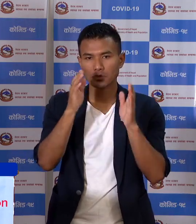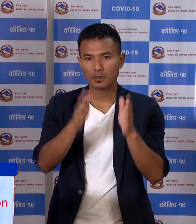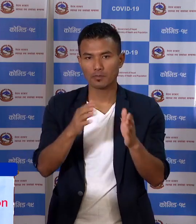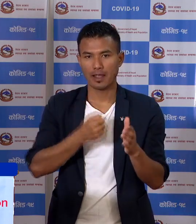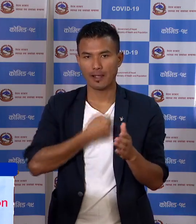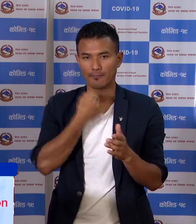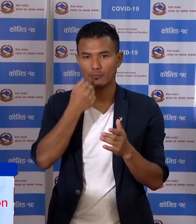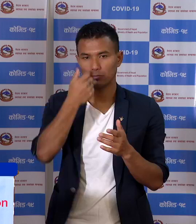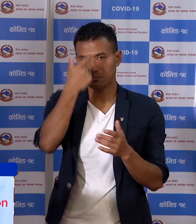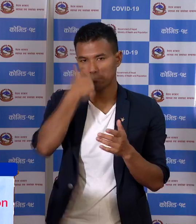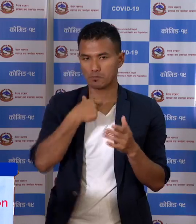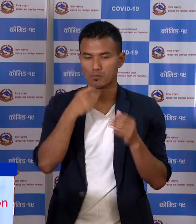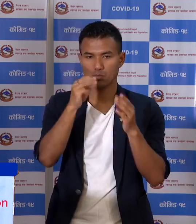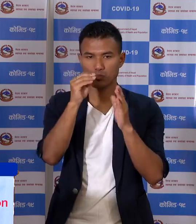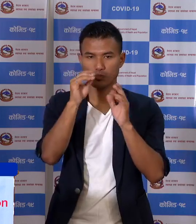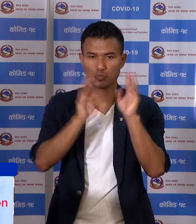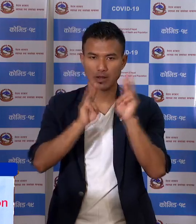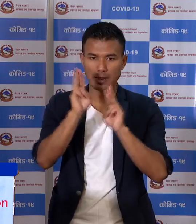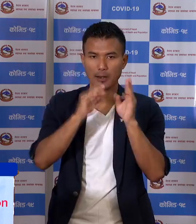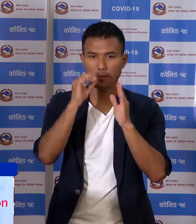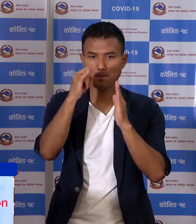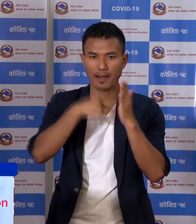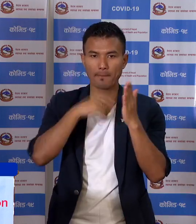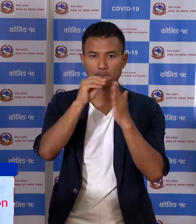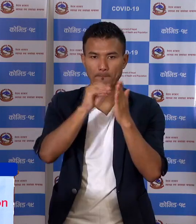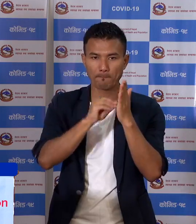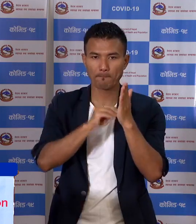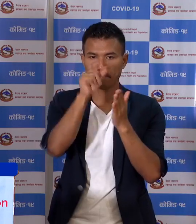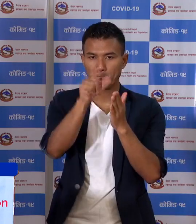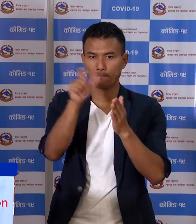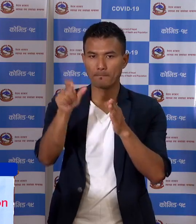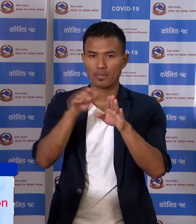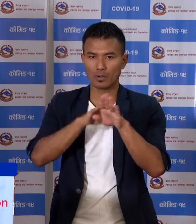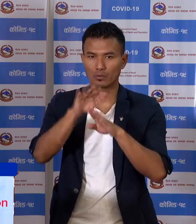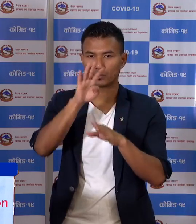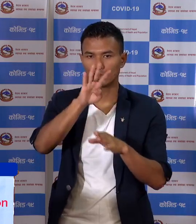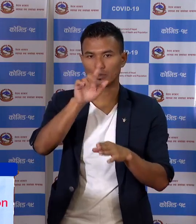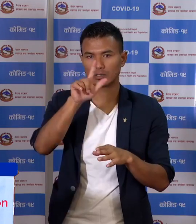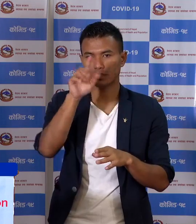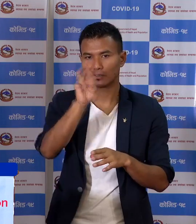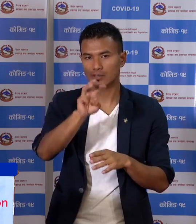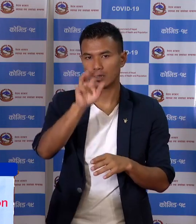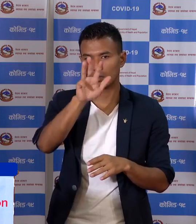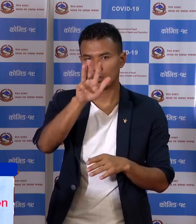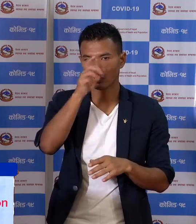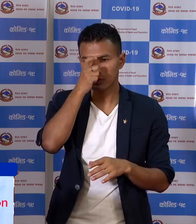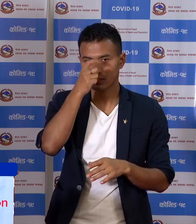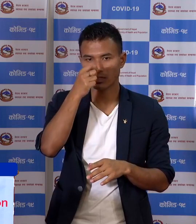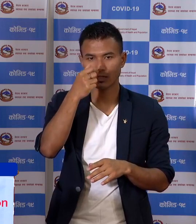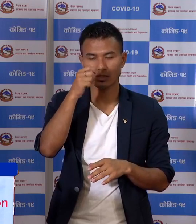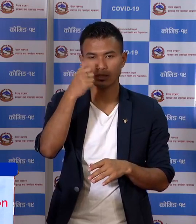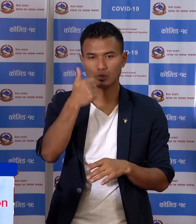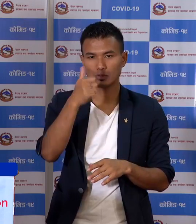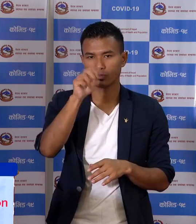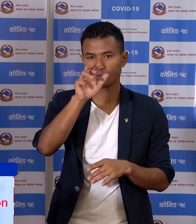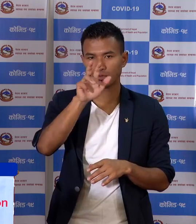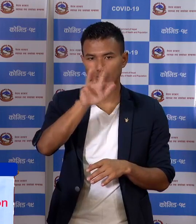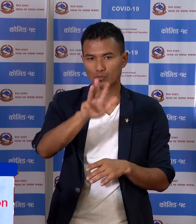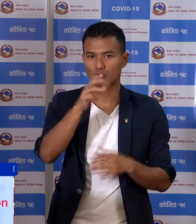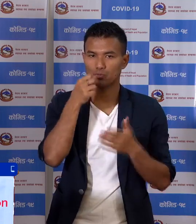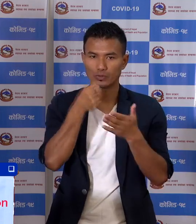सम्मा आफनो सो मुल्यांकन फाराम भर्ने बेक्तियर को संख्या सर्चालिस अजार नौशाए उन्साहत्तरी पुगेको छा